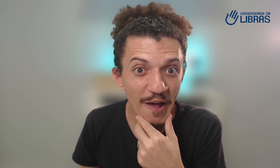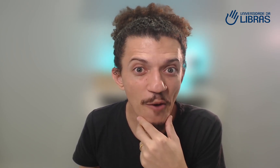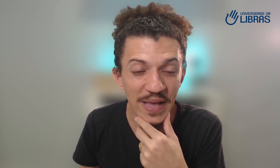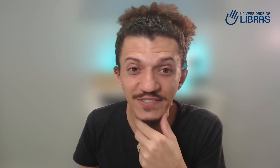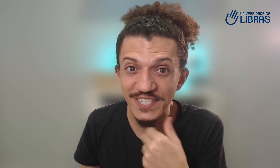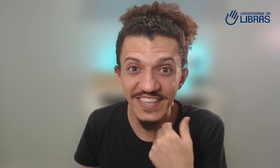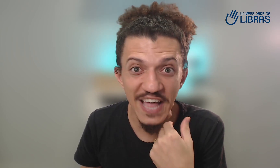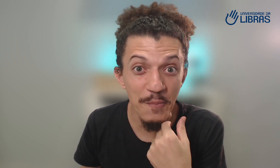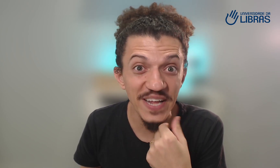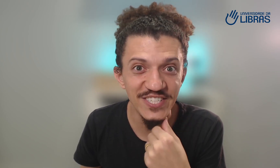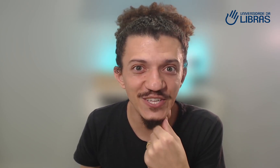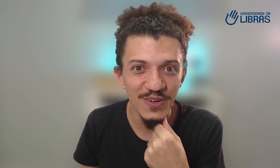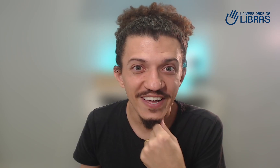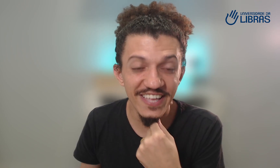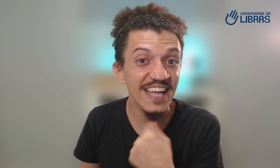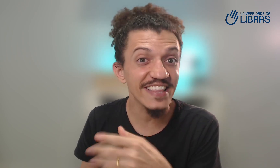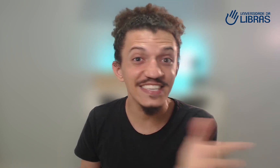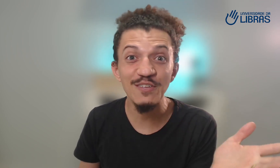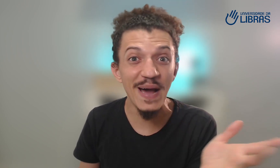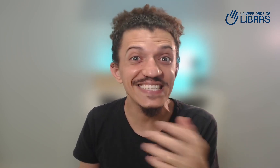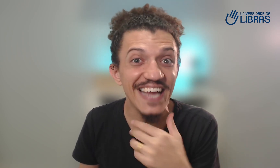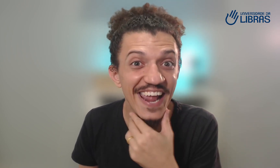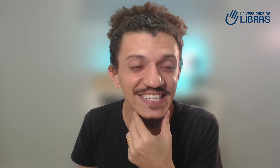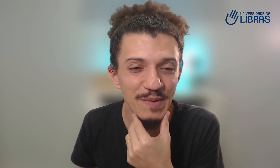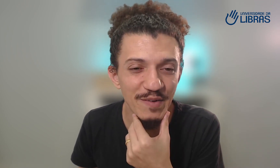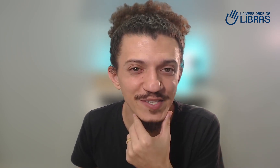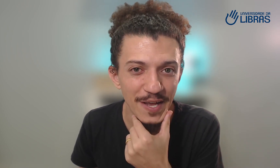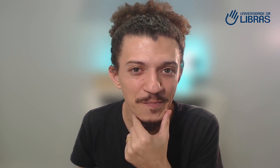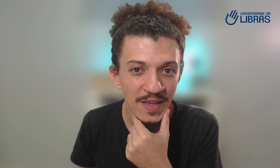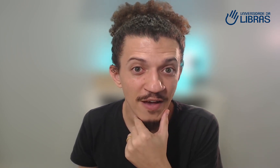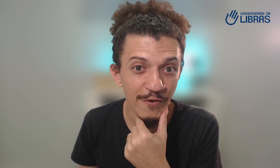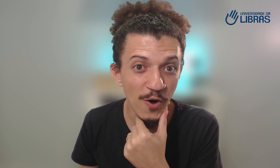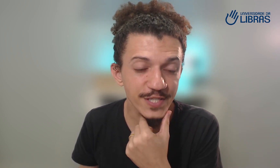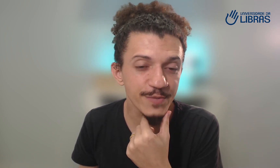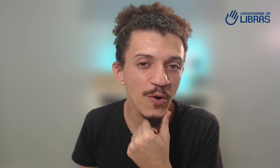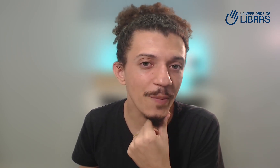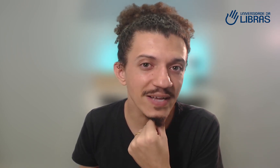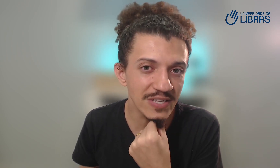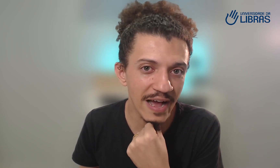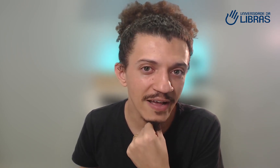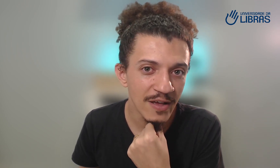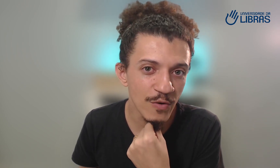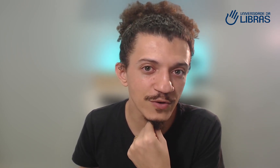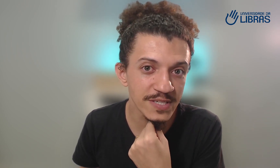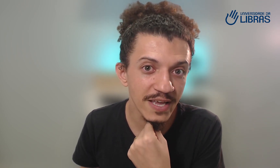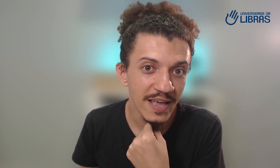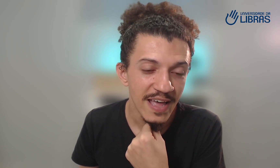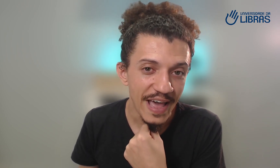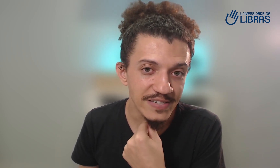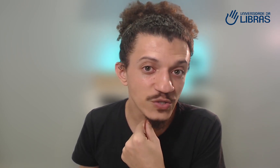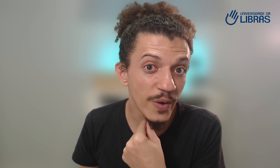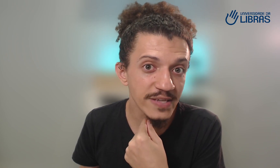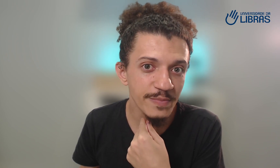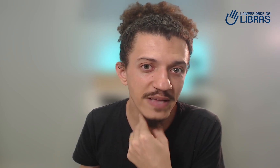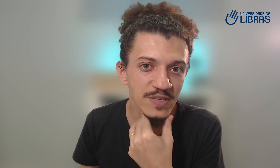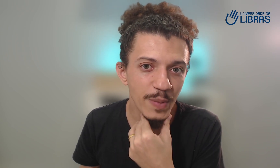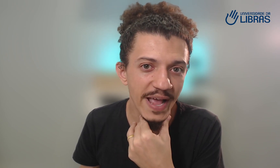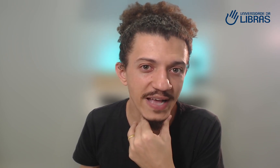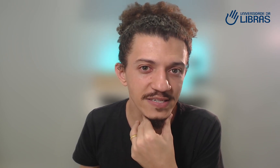realmente que você tenha aprendido que tenha trazido mais clareza para você foi ótimo compartilhar com você esses conhecimentos e experiências